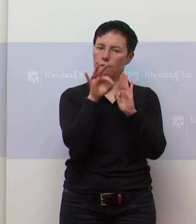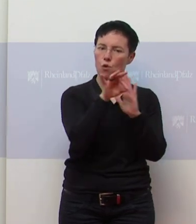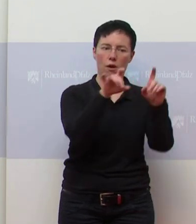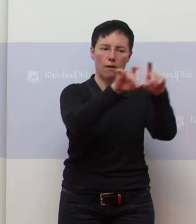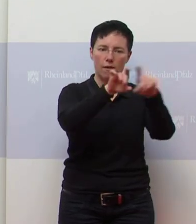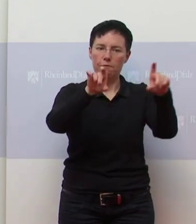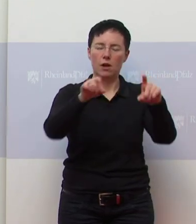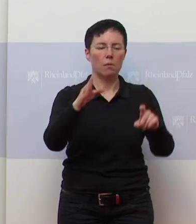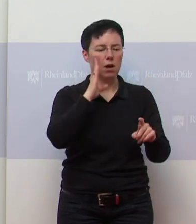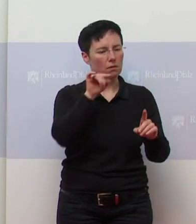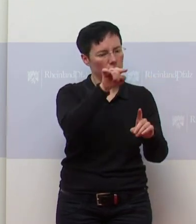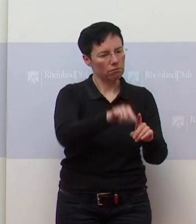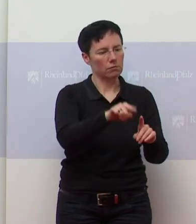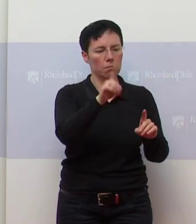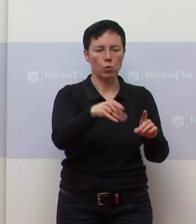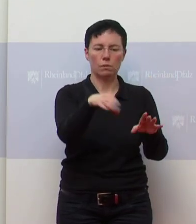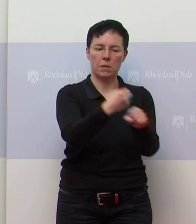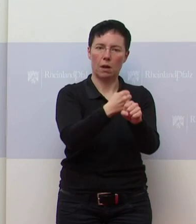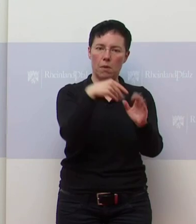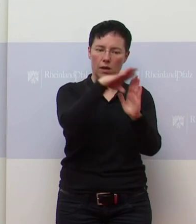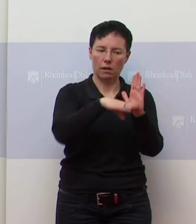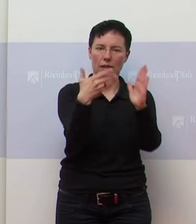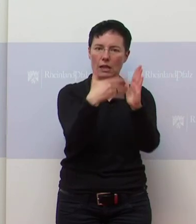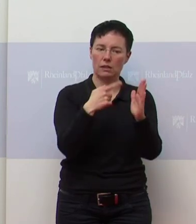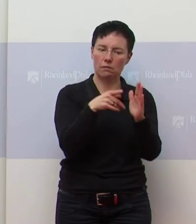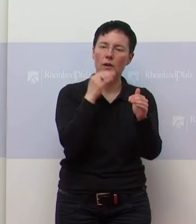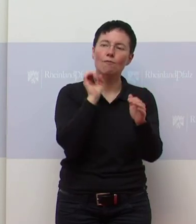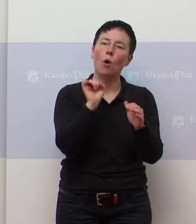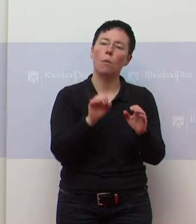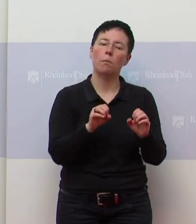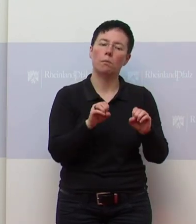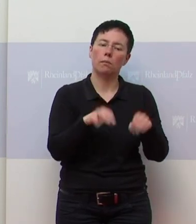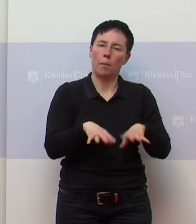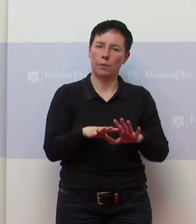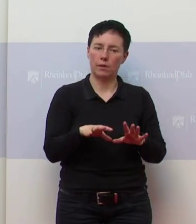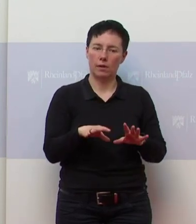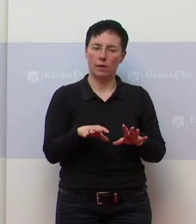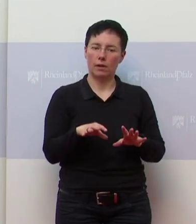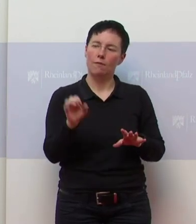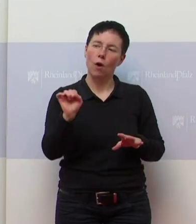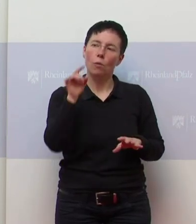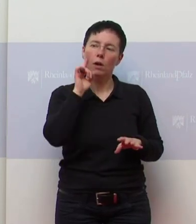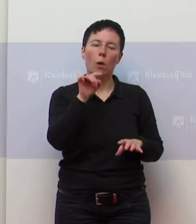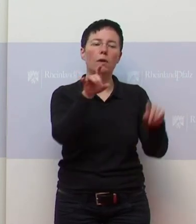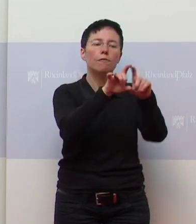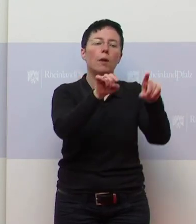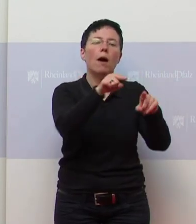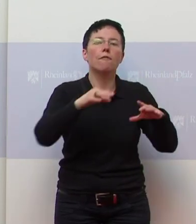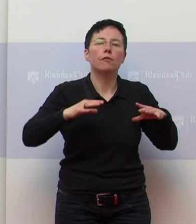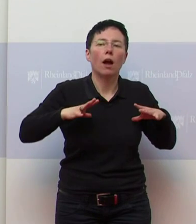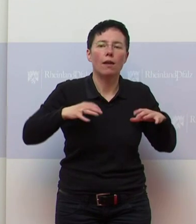Mitarbeiter verzichtet? Und warum glauben Sie, dass diese Selbstverpflichtung ausreichend